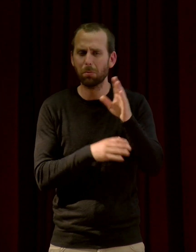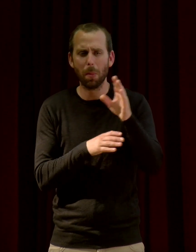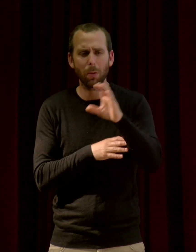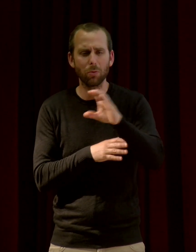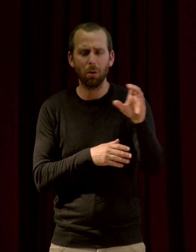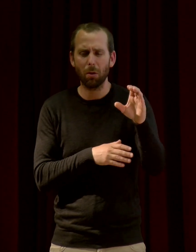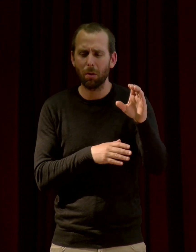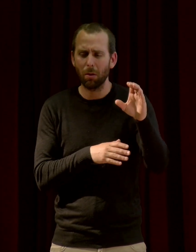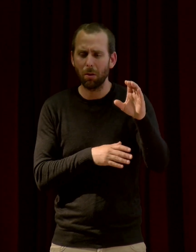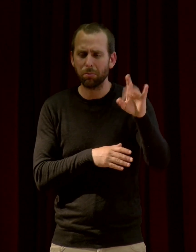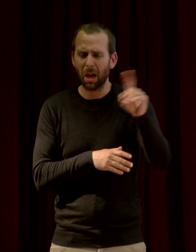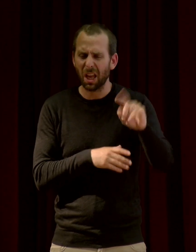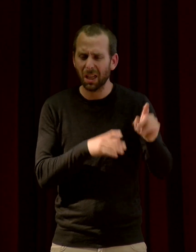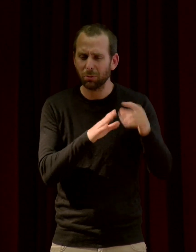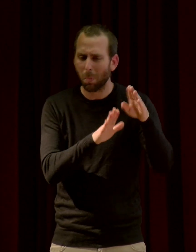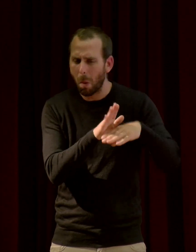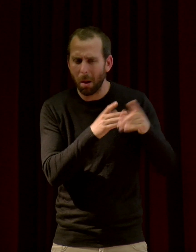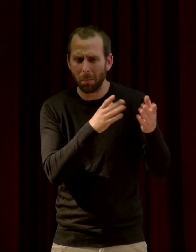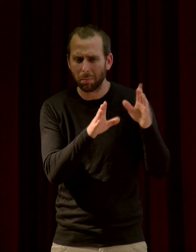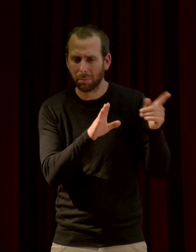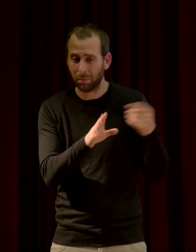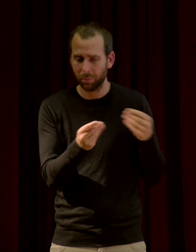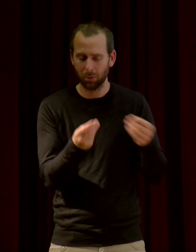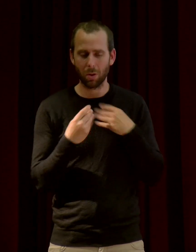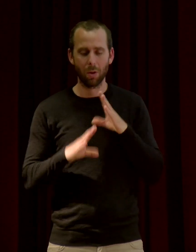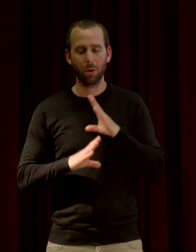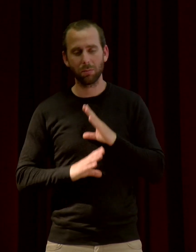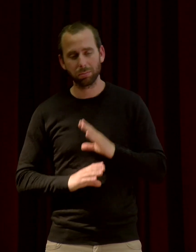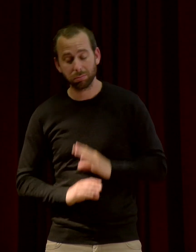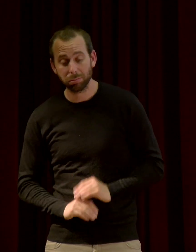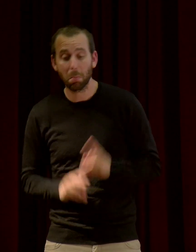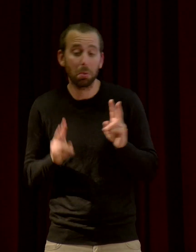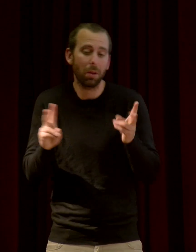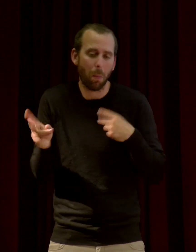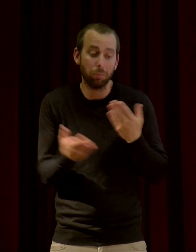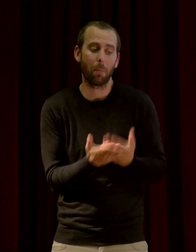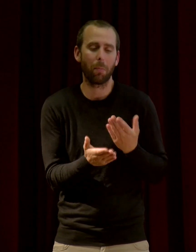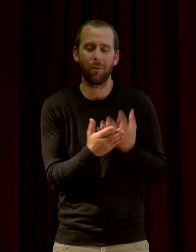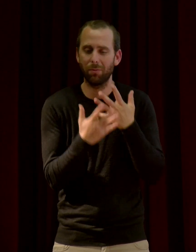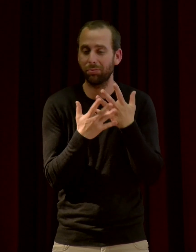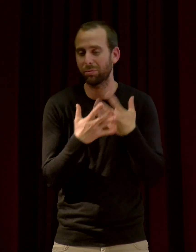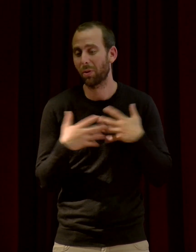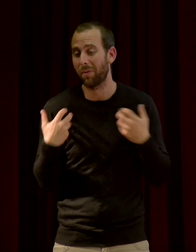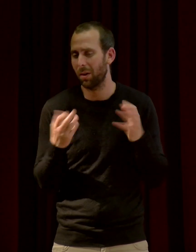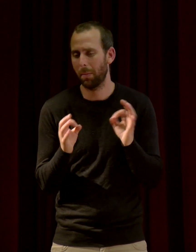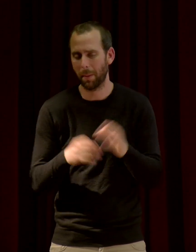aucune preuve scientifique. Maintenant, il y a la mode de faire endormir les bébés avec du bruit.